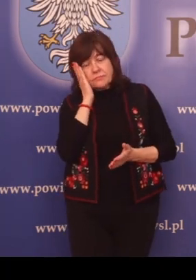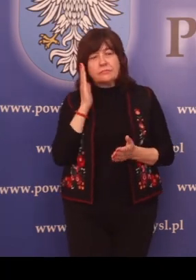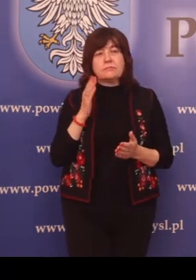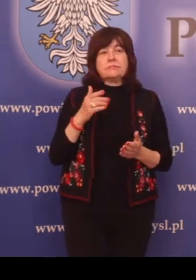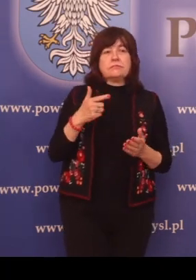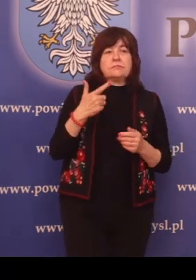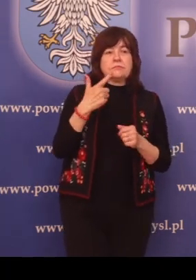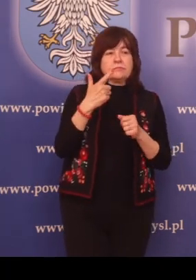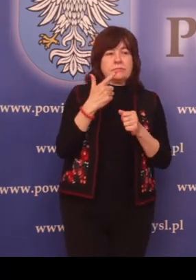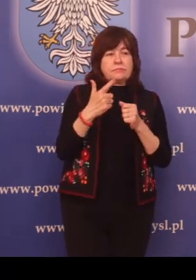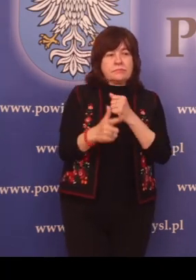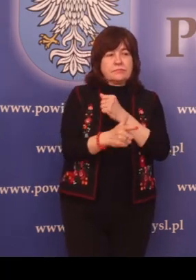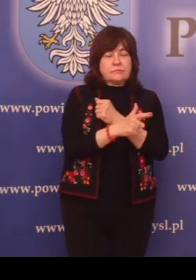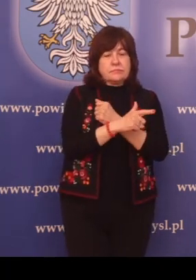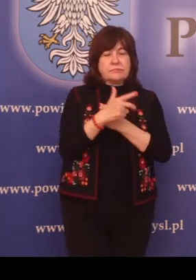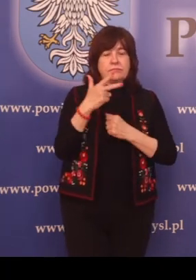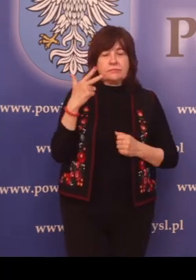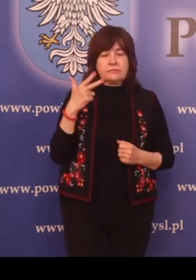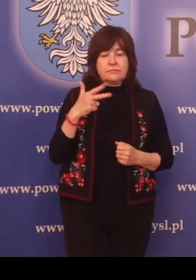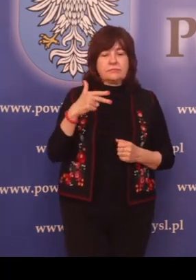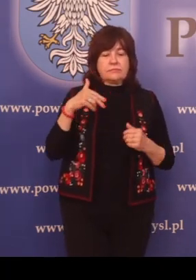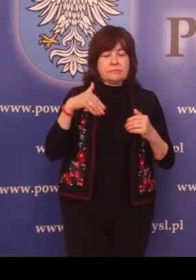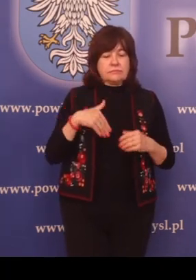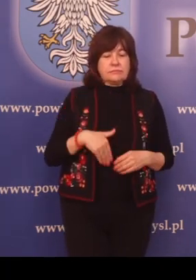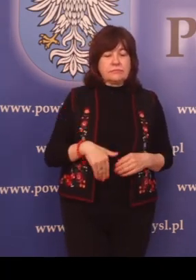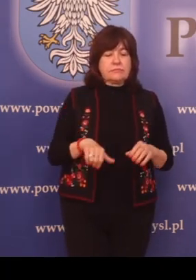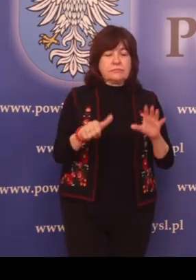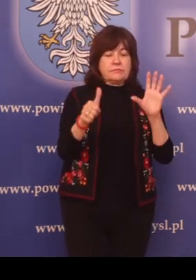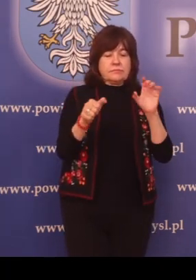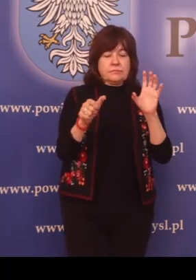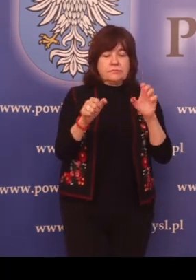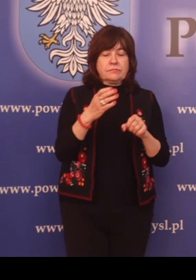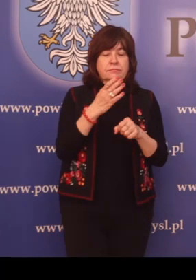646 osób.